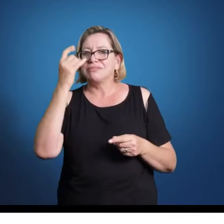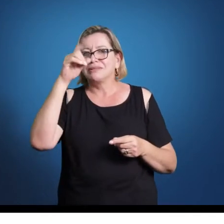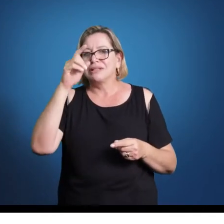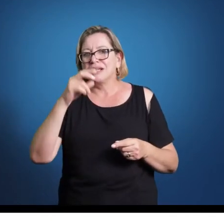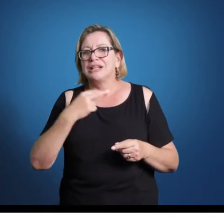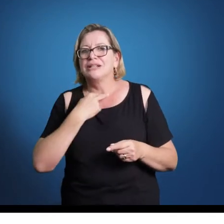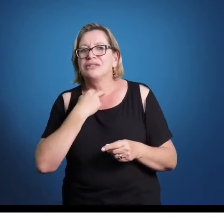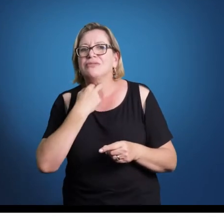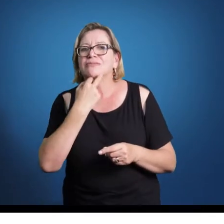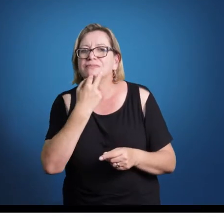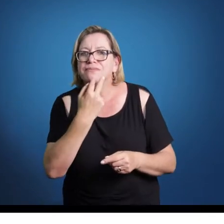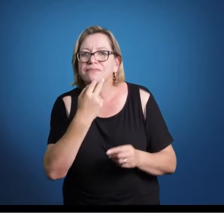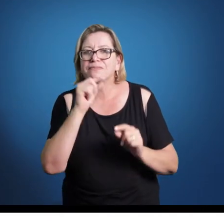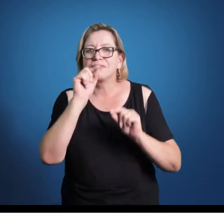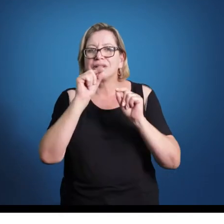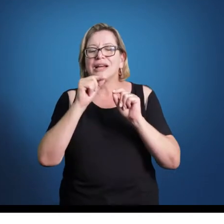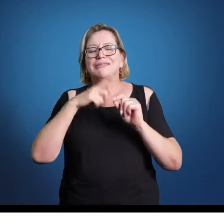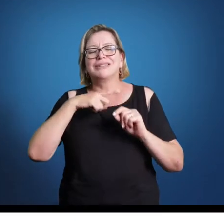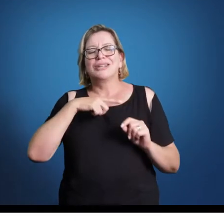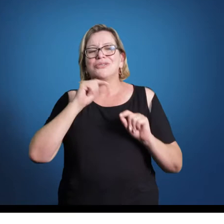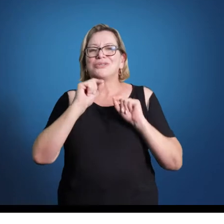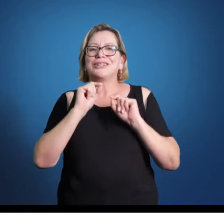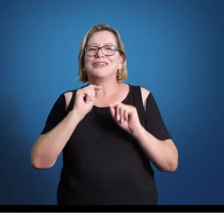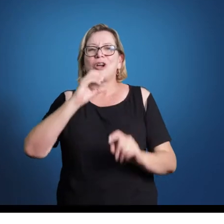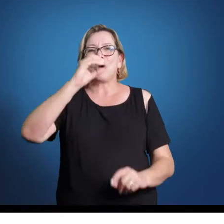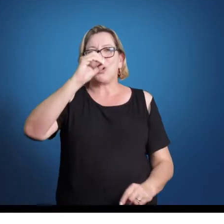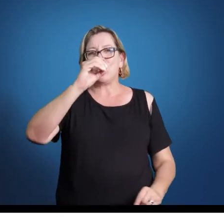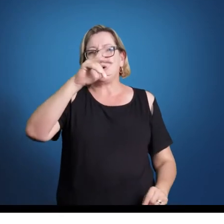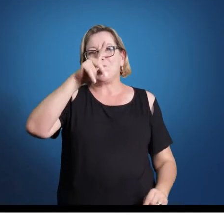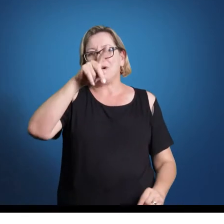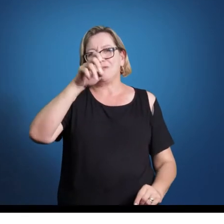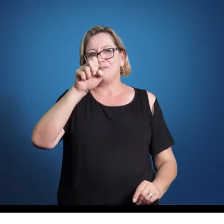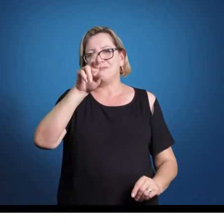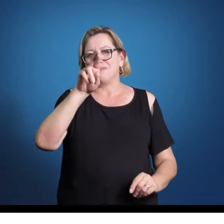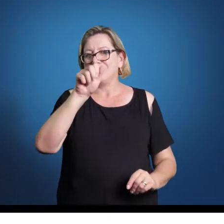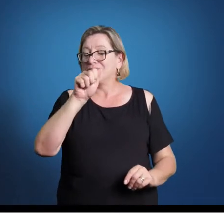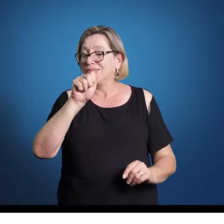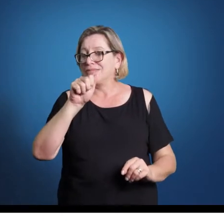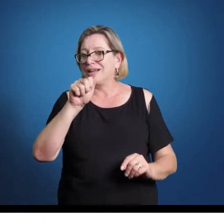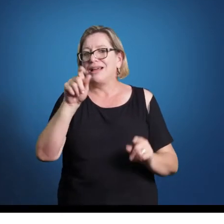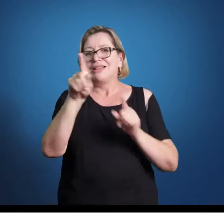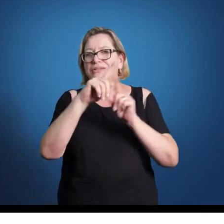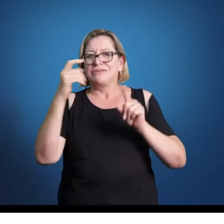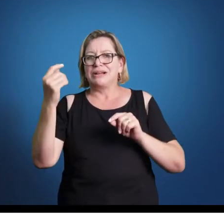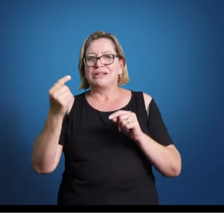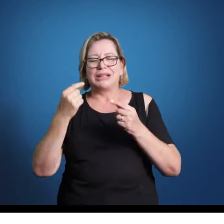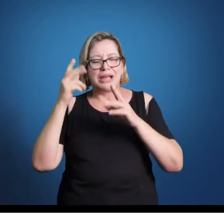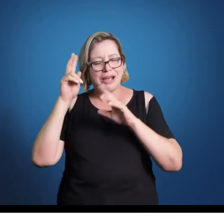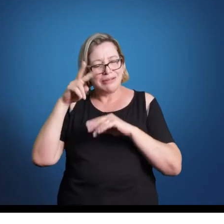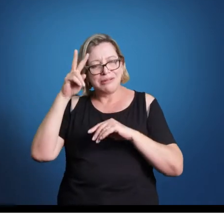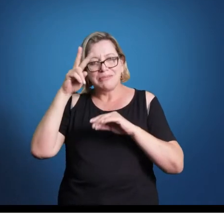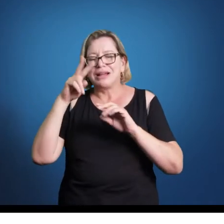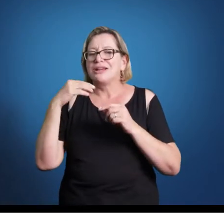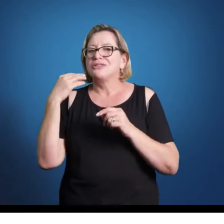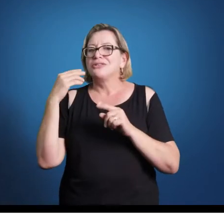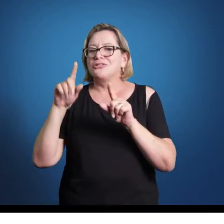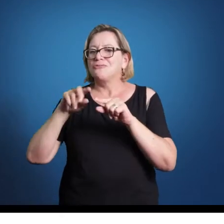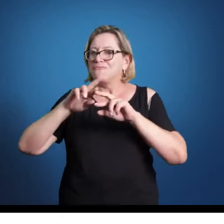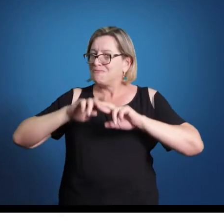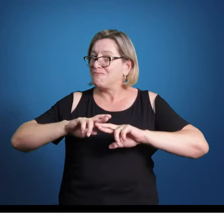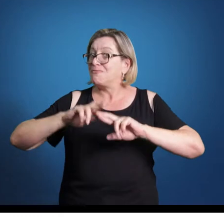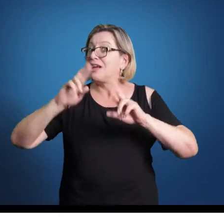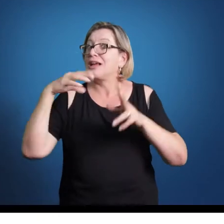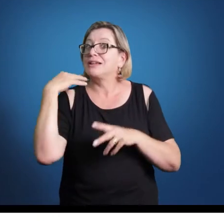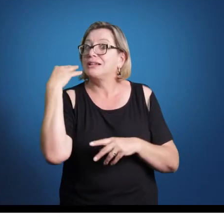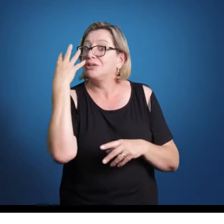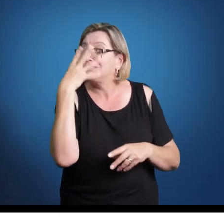é a ópera. Ela não é tão relevante historicamente quanto é a ópera do romantismo, que virá a seguir, mas ela tem certa importância,